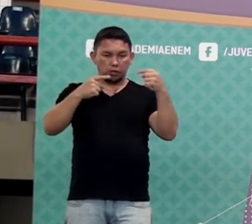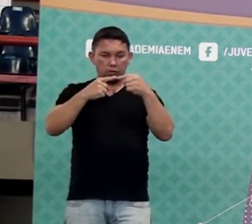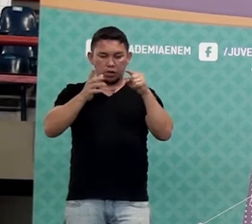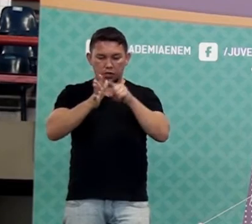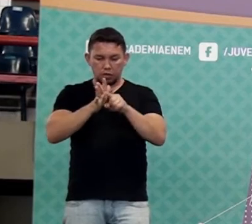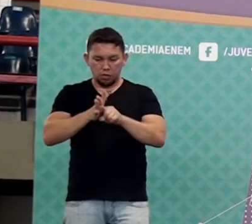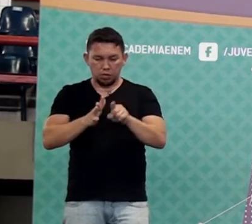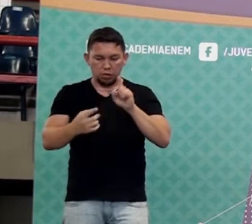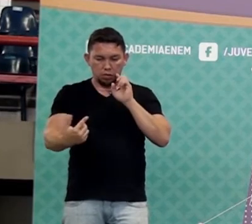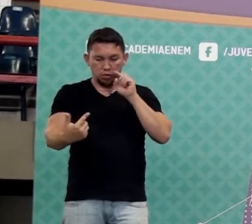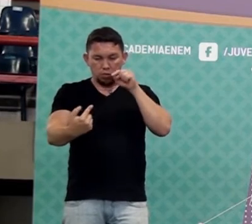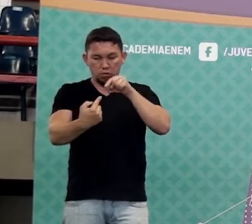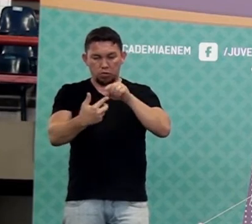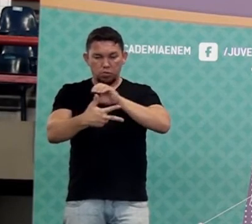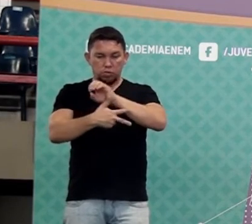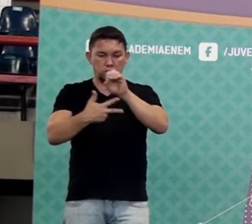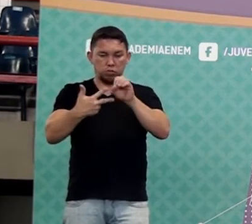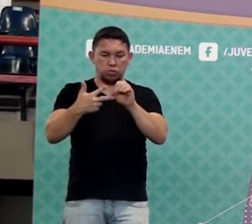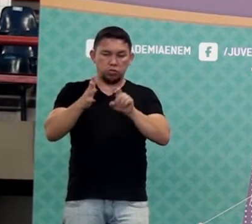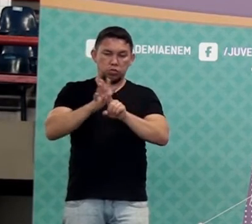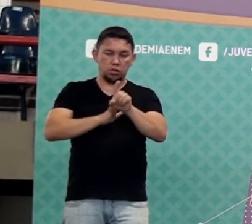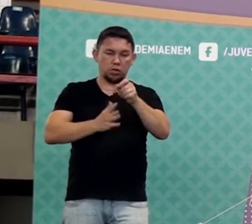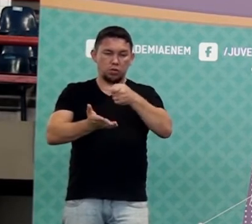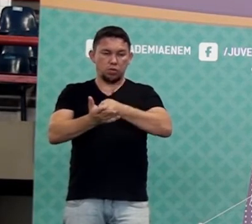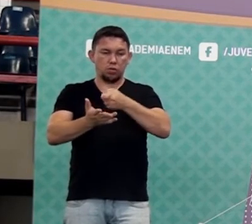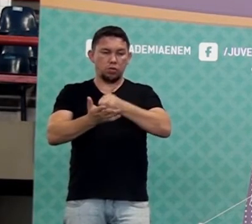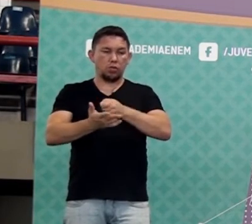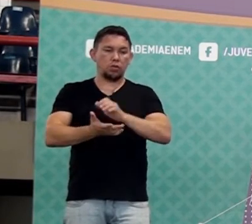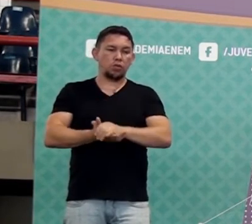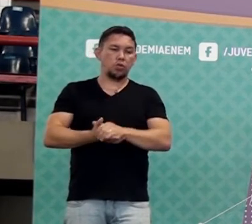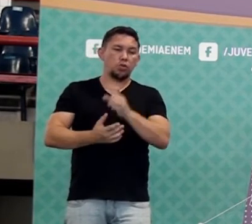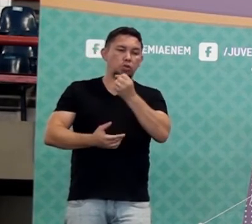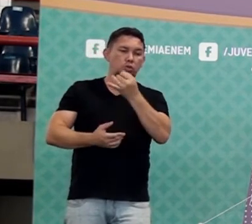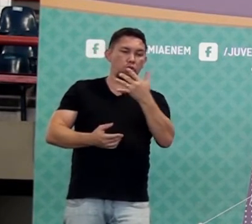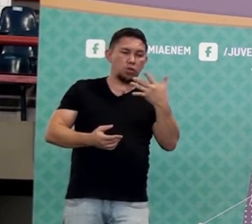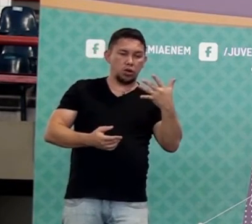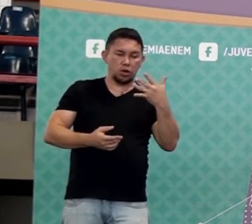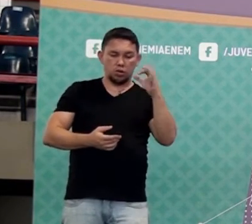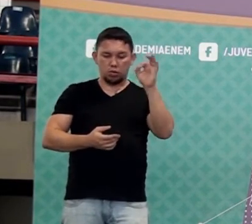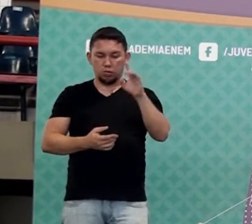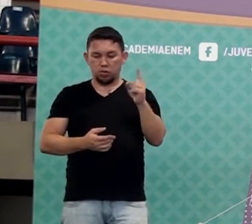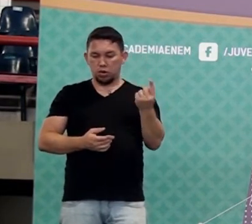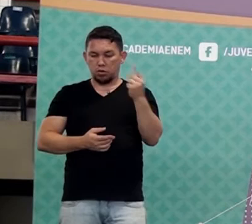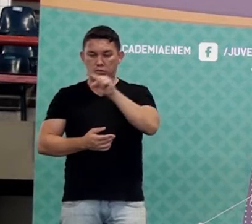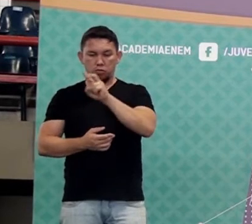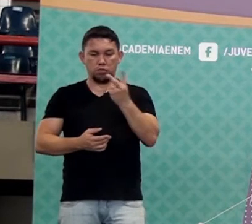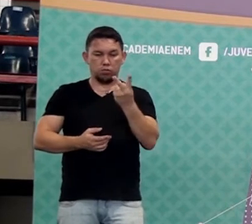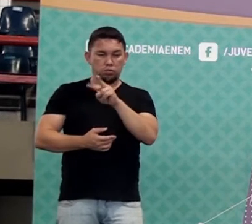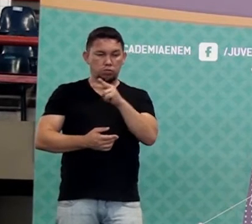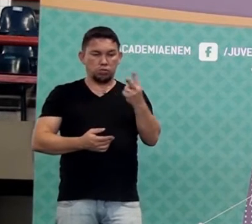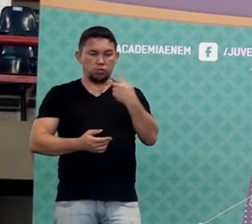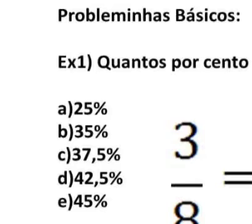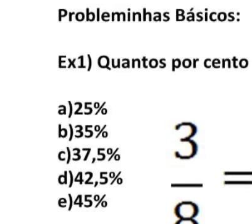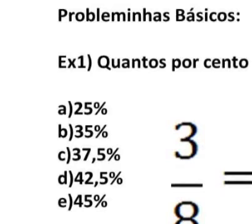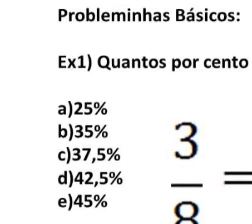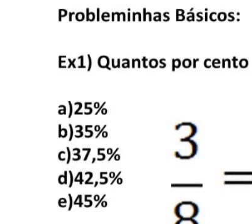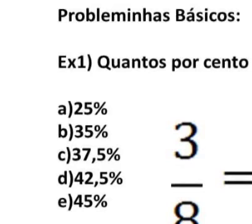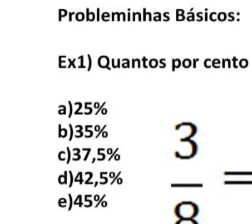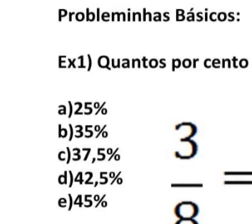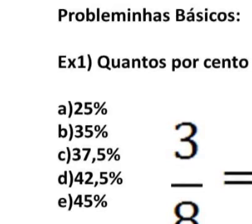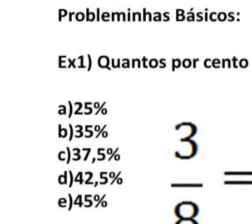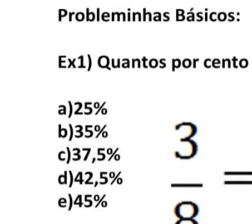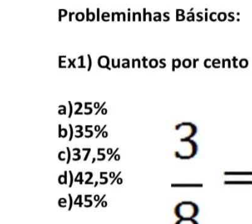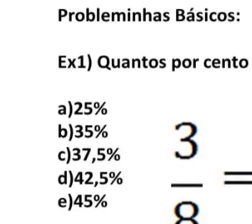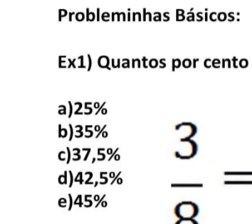as questões do Enem, ó. Primeiro tipo de pergunta que o Enem cobra. Saber quantos por cento uma coisa é de outra. Então a primeira pergunta que tá aí, ó. Quantos